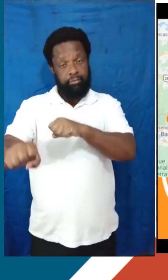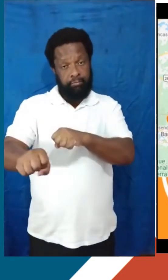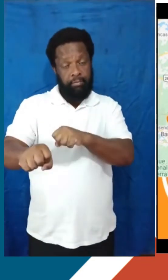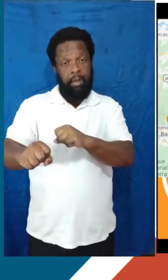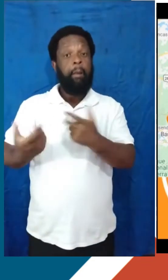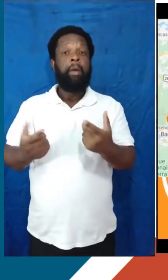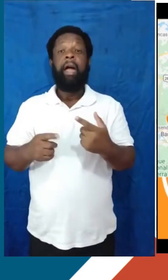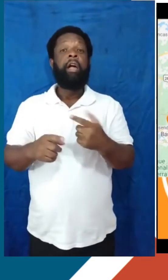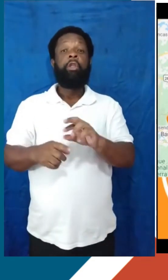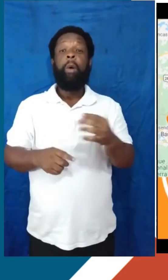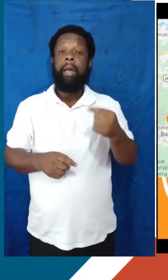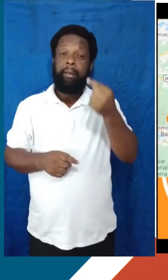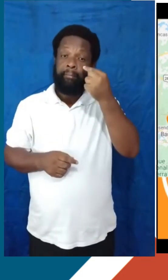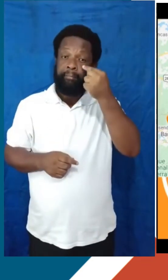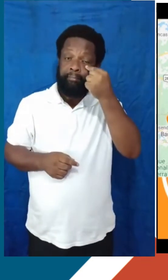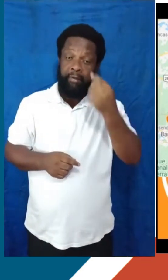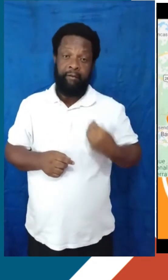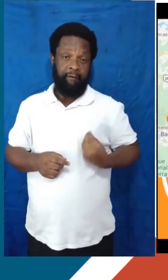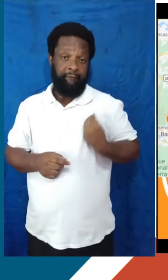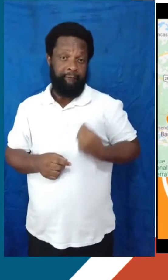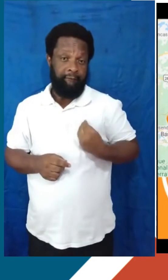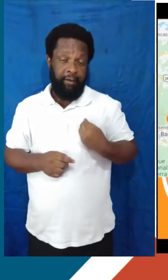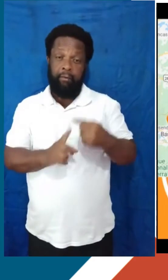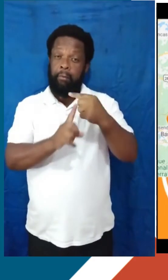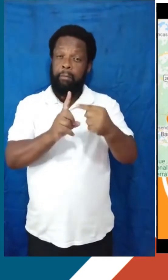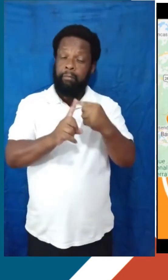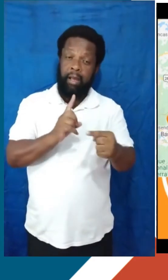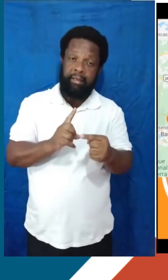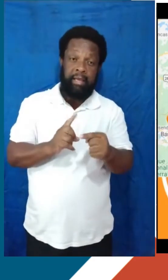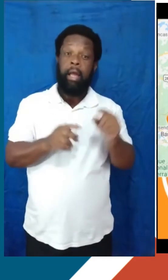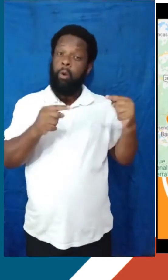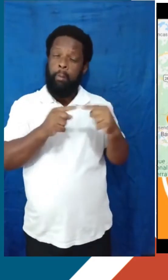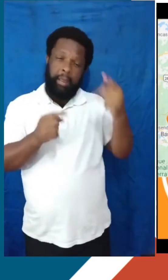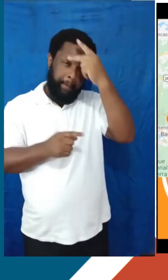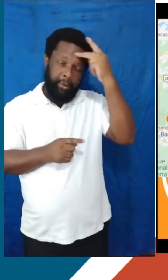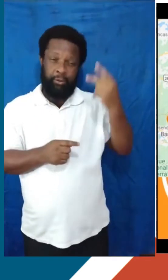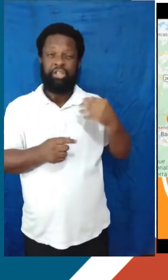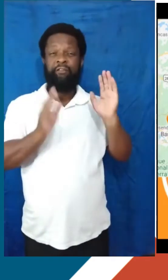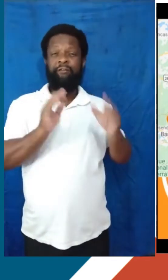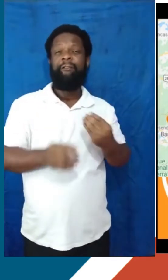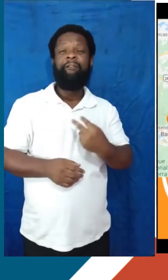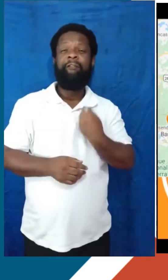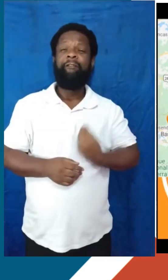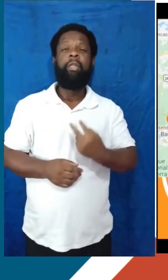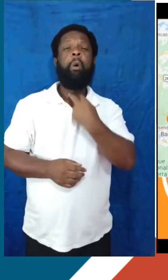que é o fato de ser semipresencial. E isso é muito interessante para pessoas que já trabalham, não tem tempo, né, de se dedicar